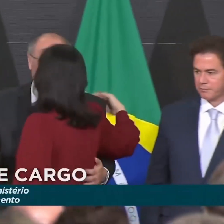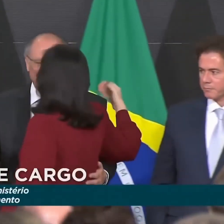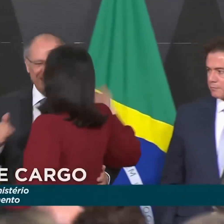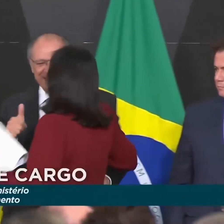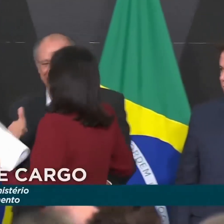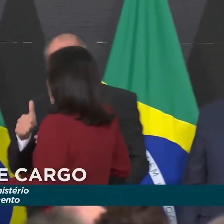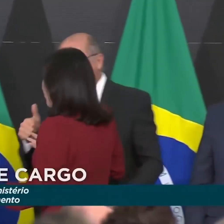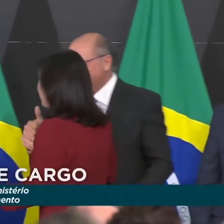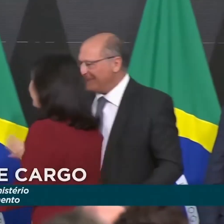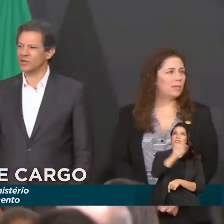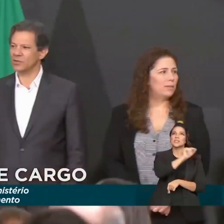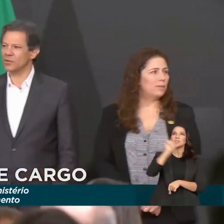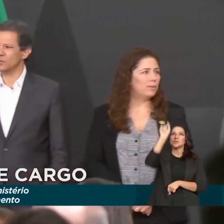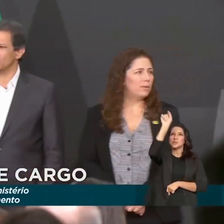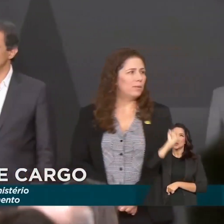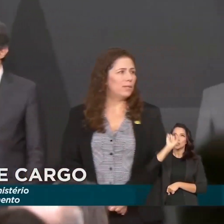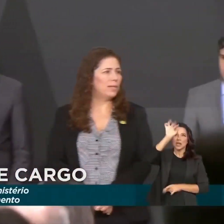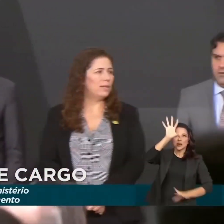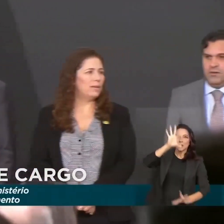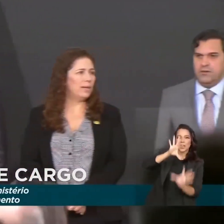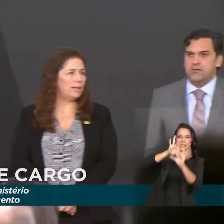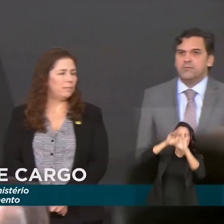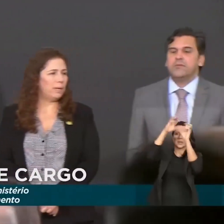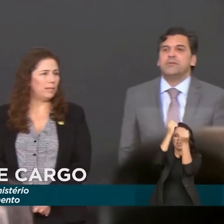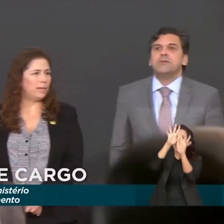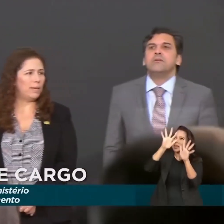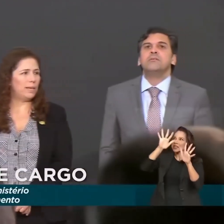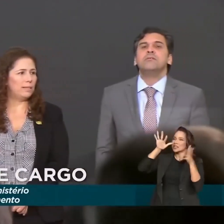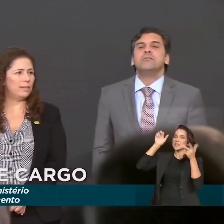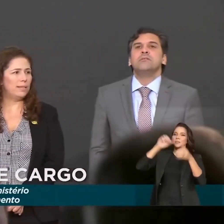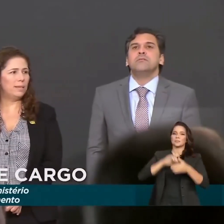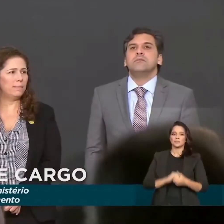Serviços, Geraldo Alckmin, e da ministra da Gestão, Esther Dweck.